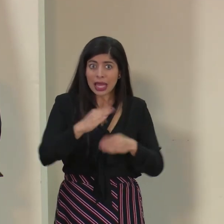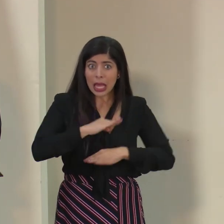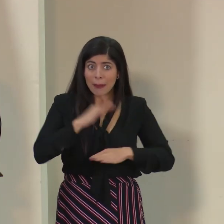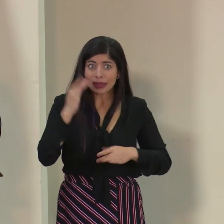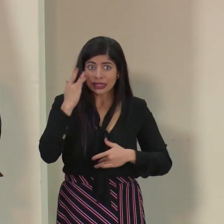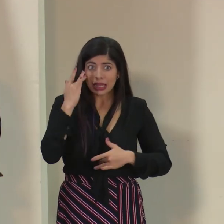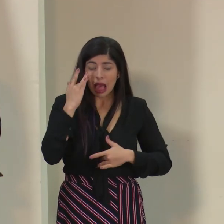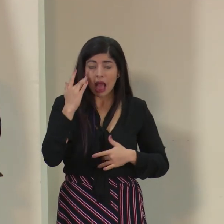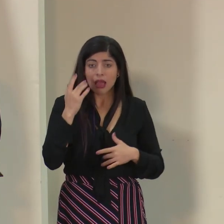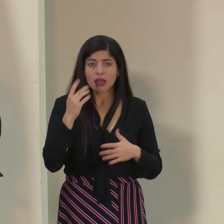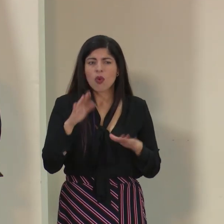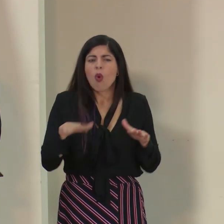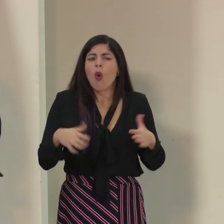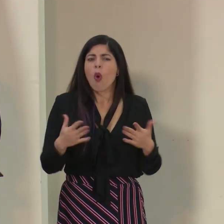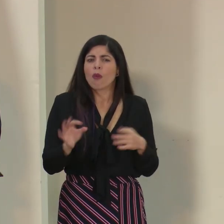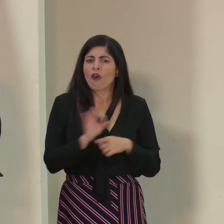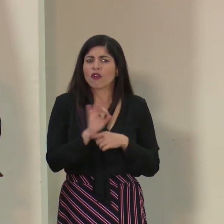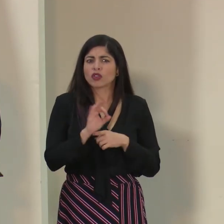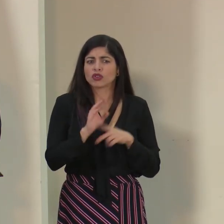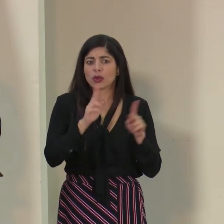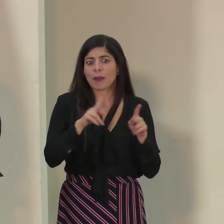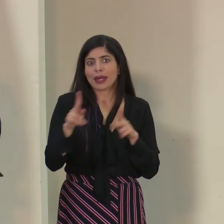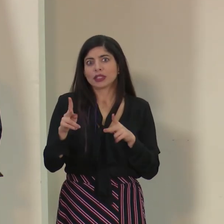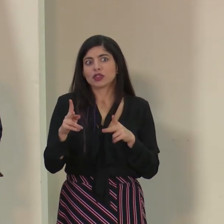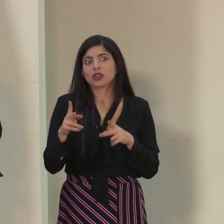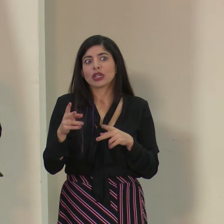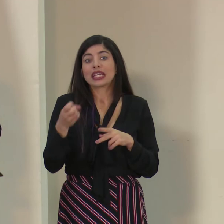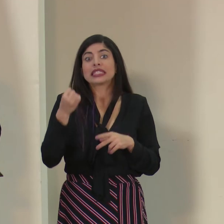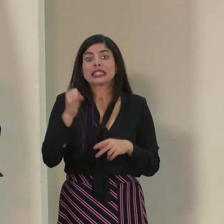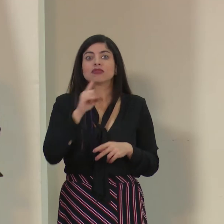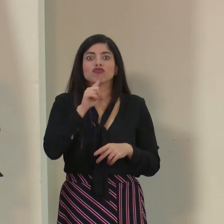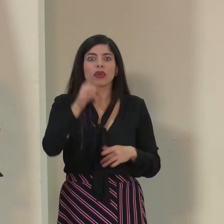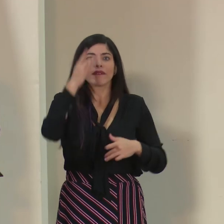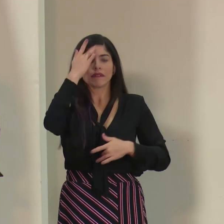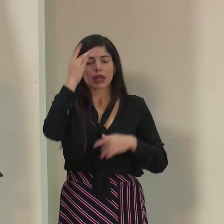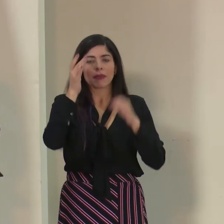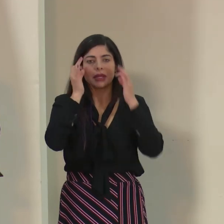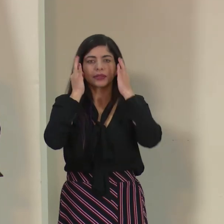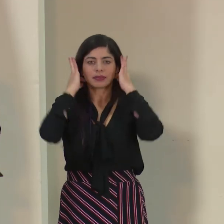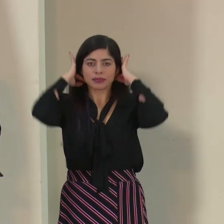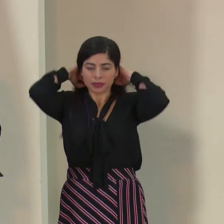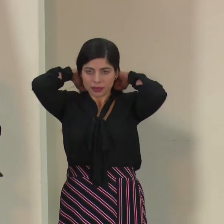un poco cómo se va a trabajar eso para las personas que efectivamente estén enfermas. Muchas gracias.